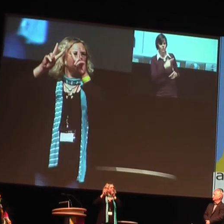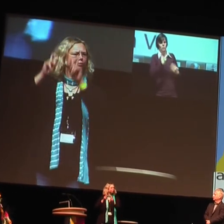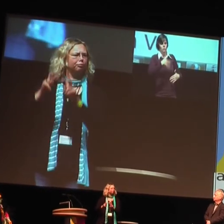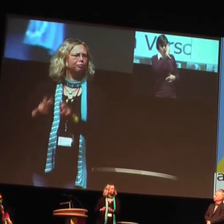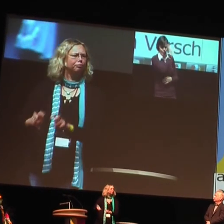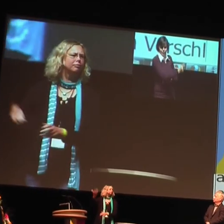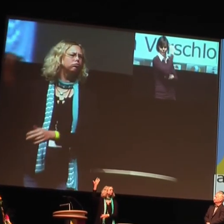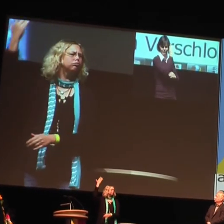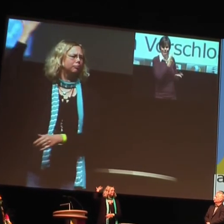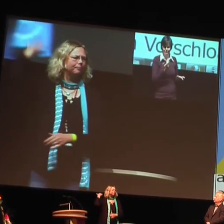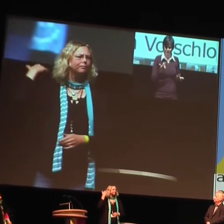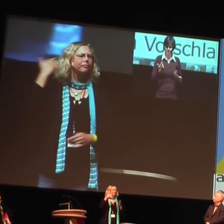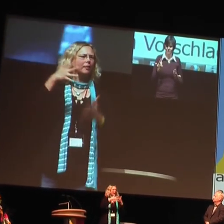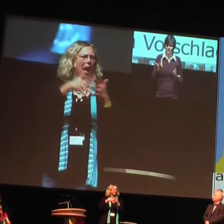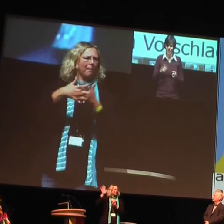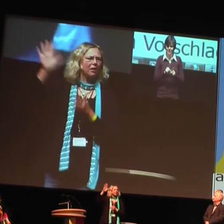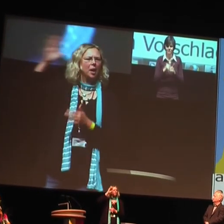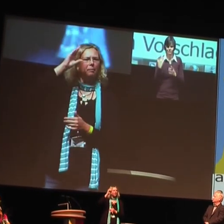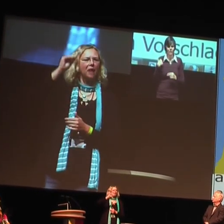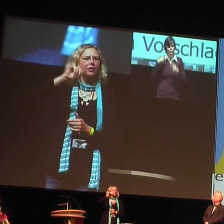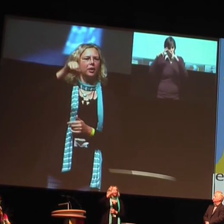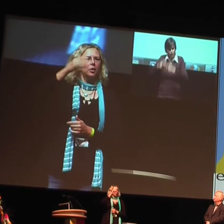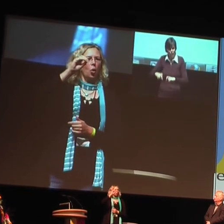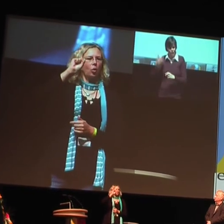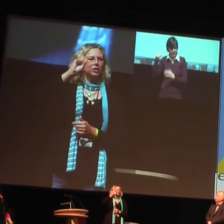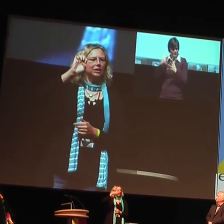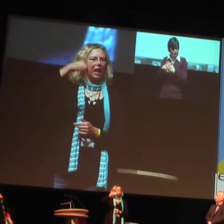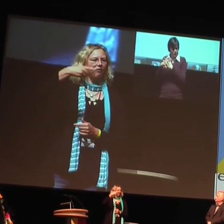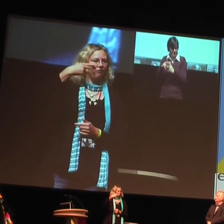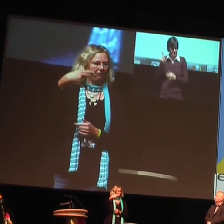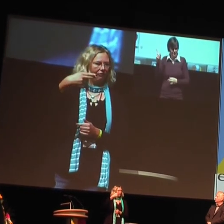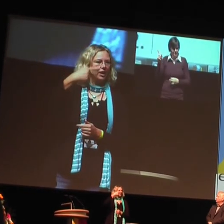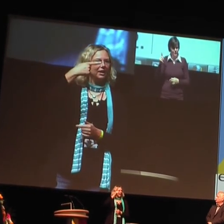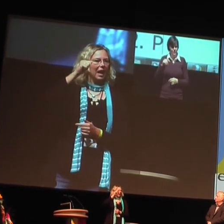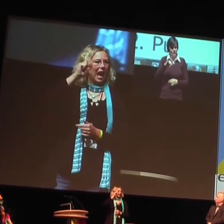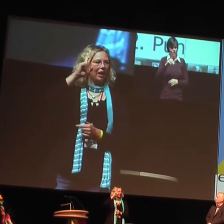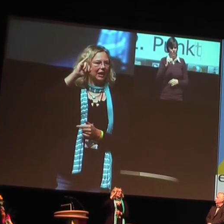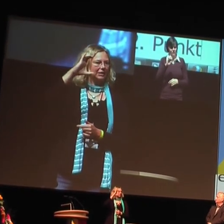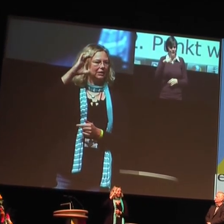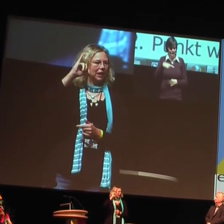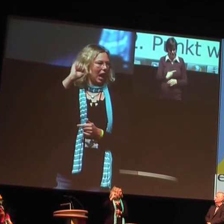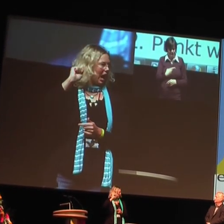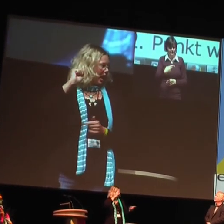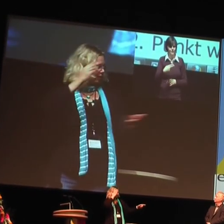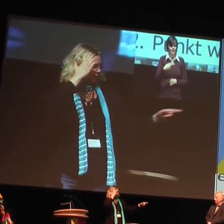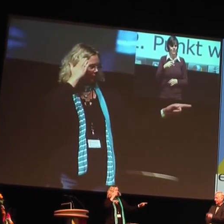es gibt ja sehr viel Forschung in Amerika von